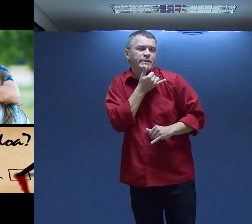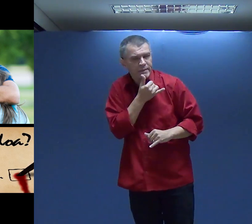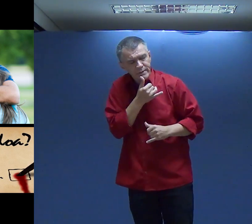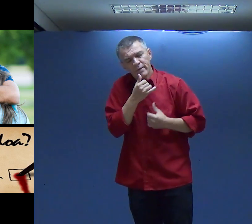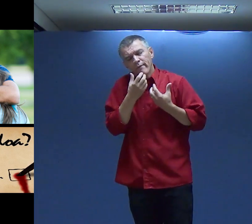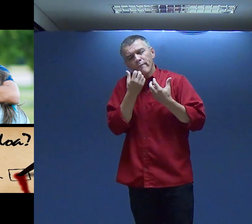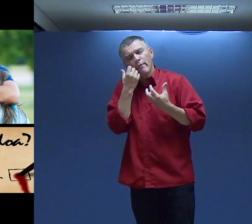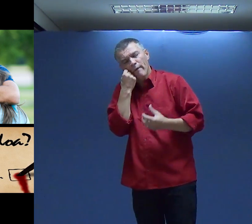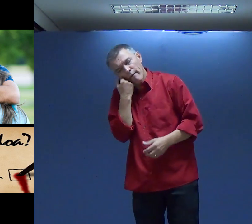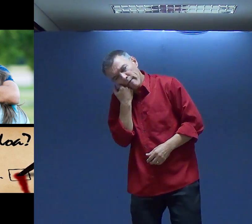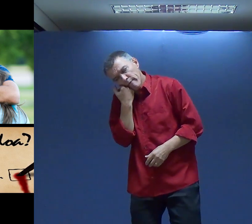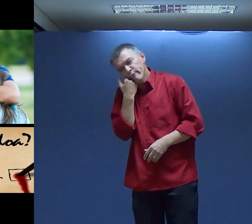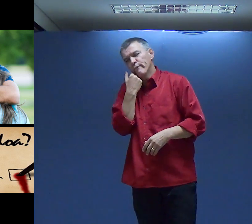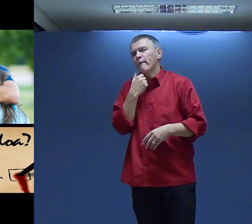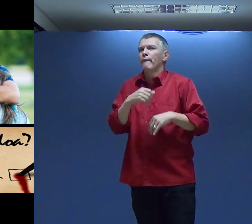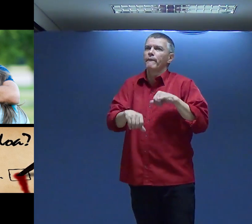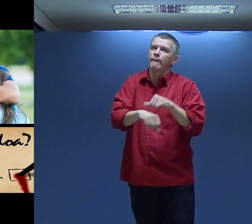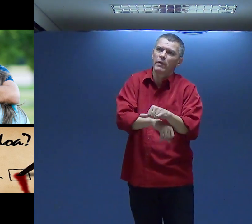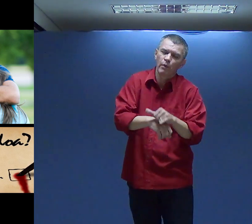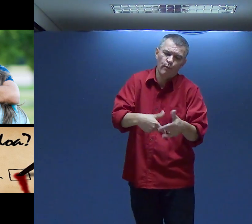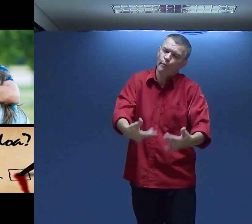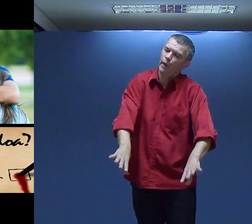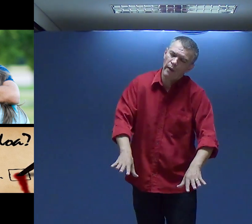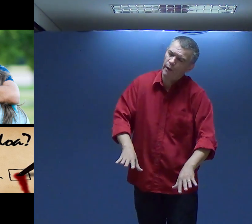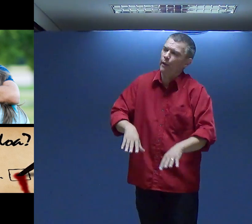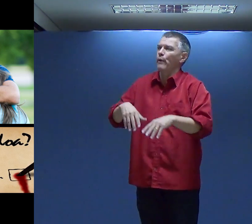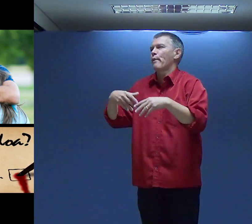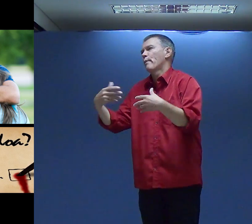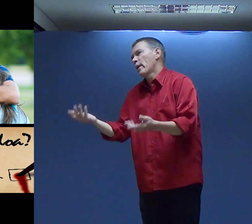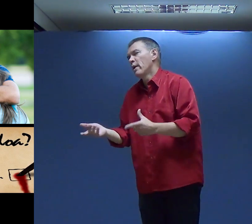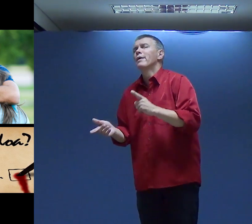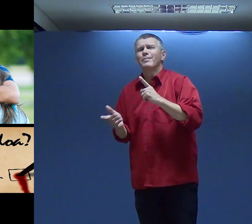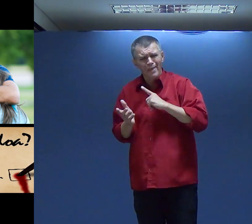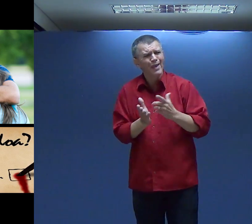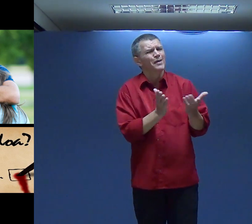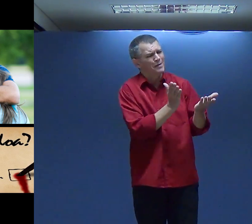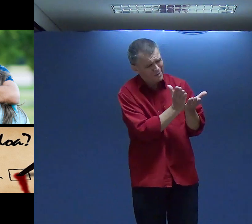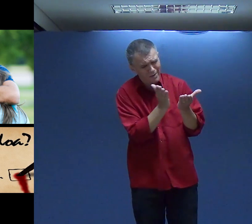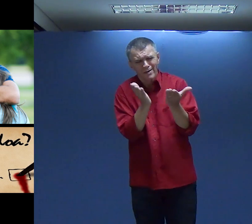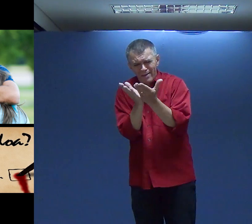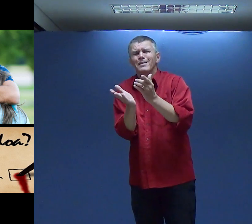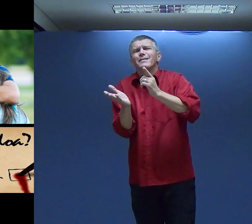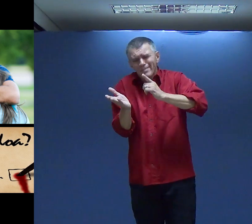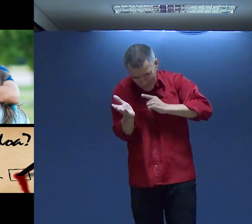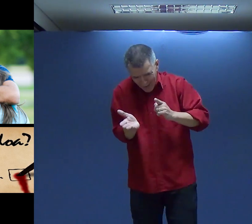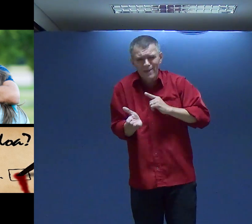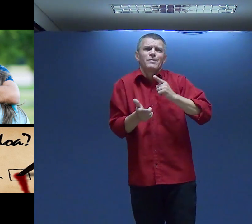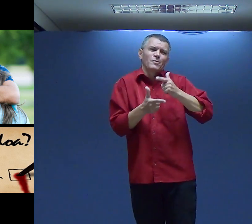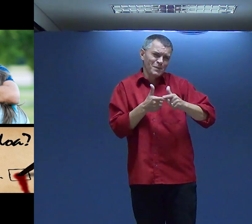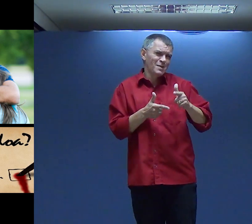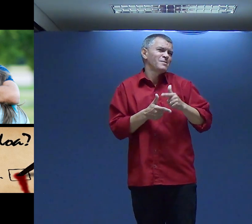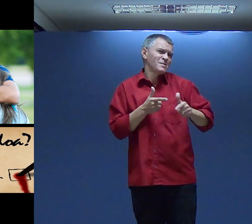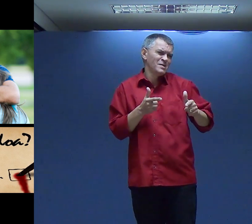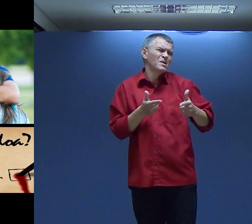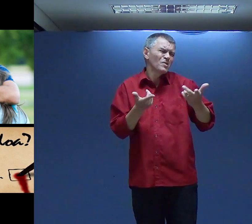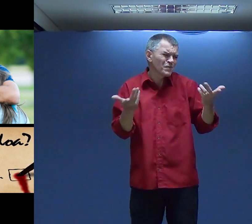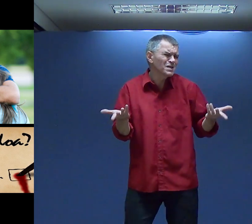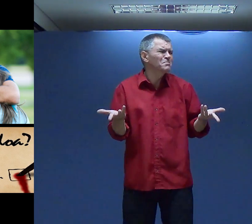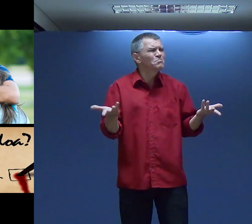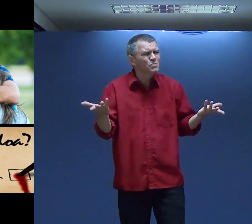Temos muitos surdos Que estão tristes Eu acho Desanimados Faltosos Temos surdos Com